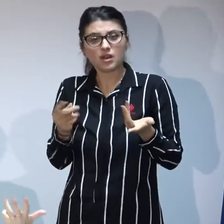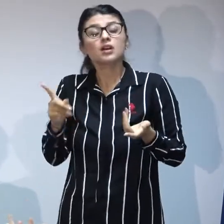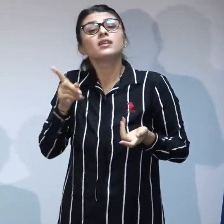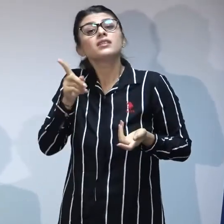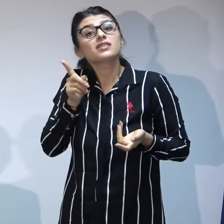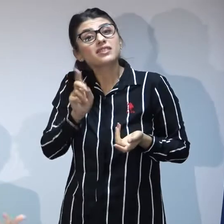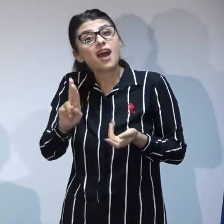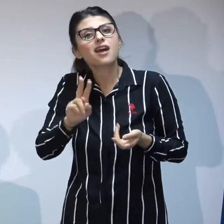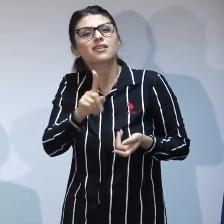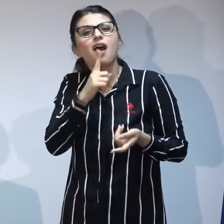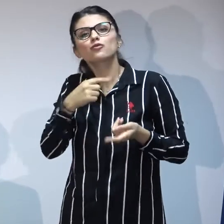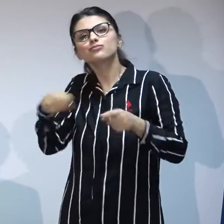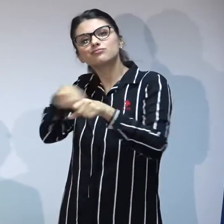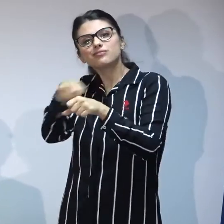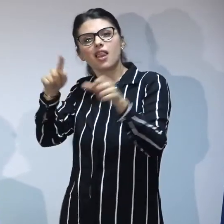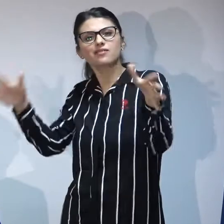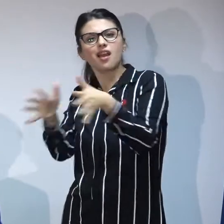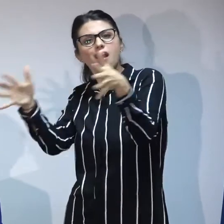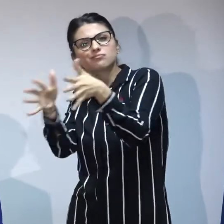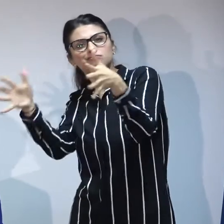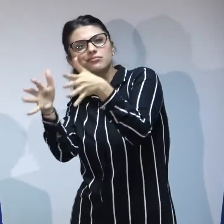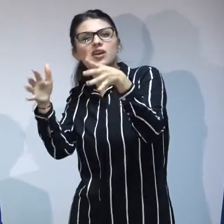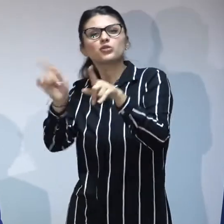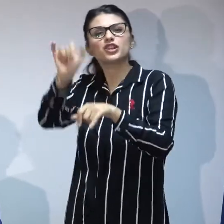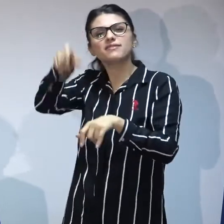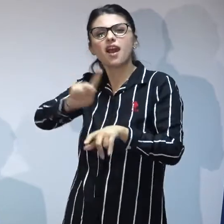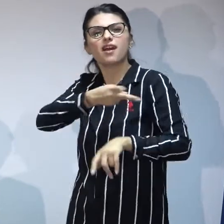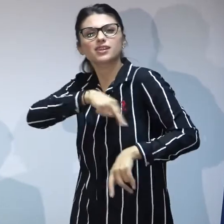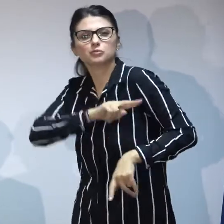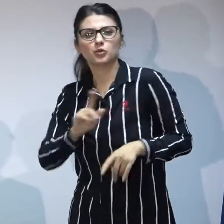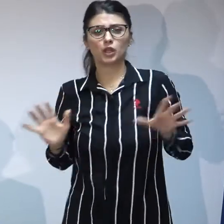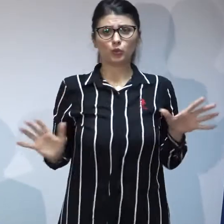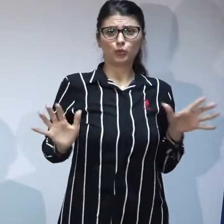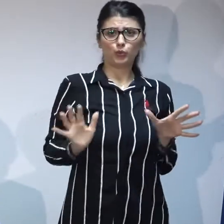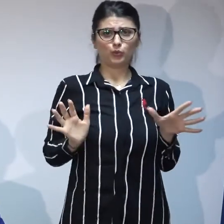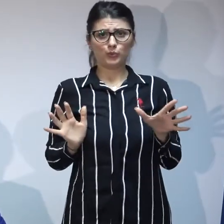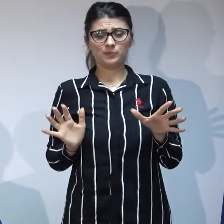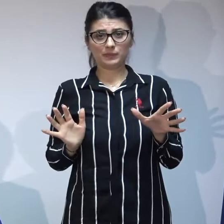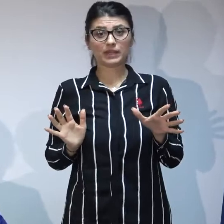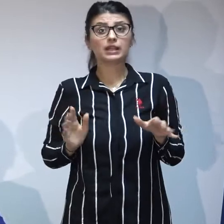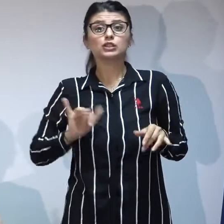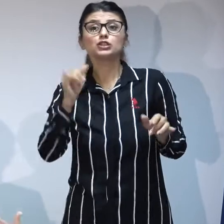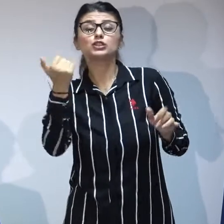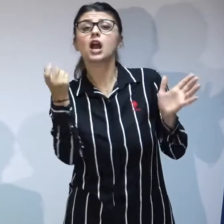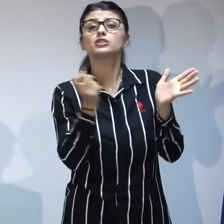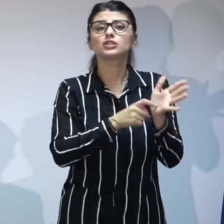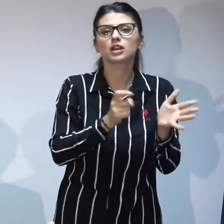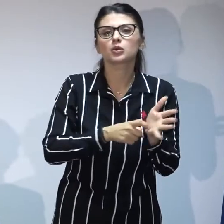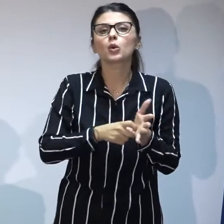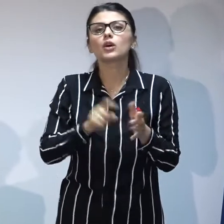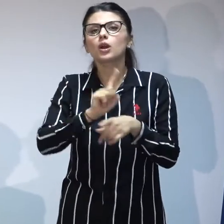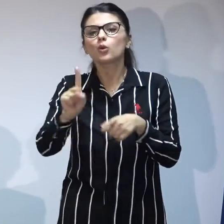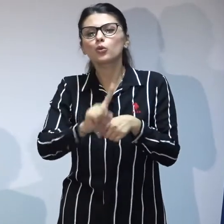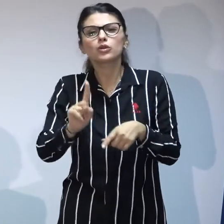cineva să-i tragă la răspundere li s-au cerut lucruri precum să nu aibă să facă dovadă că nu